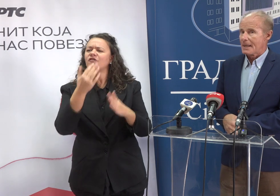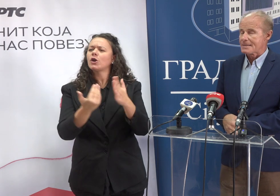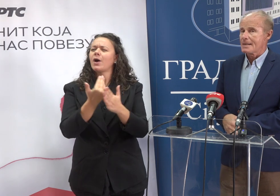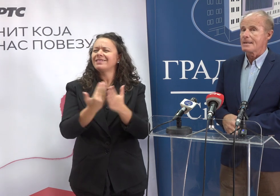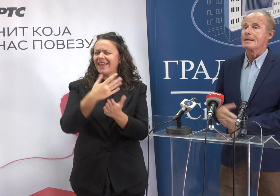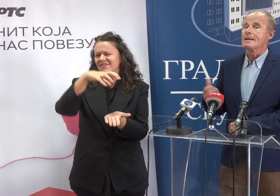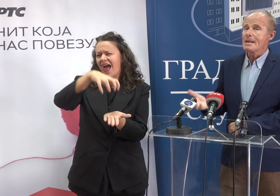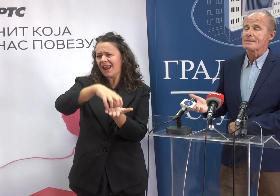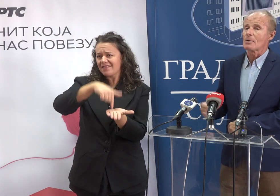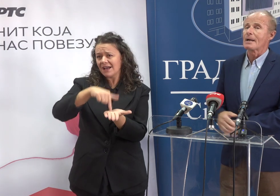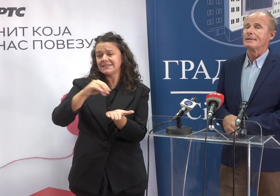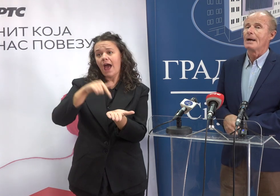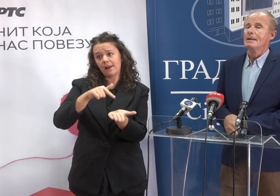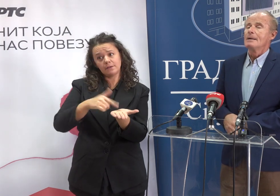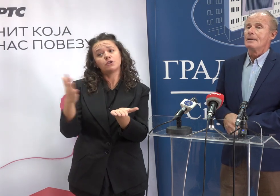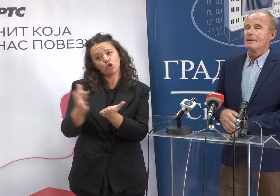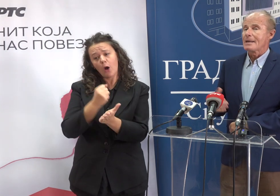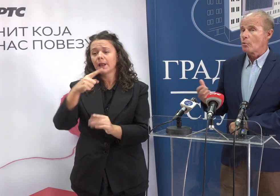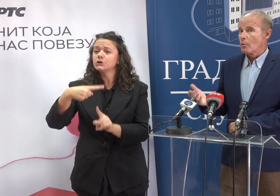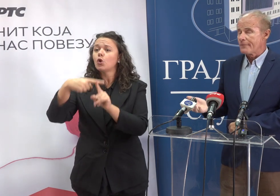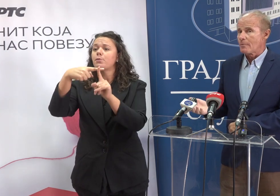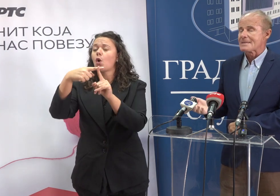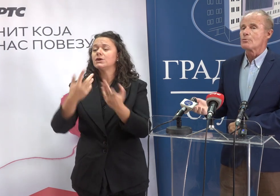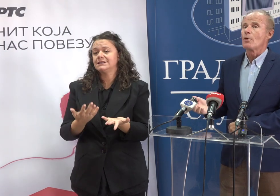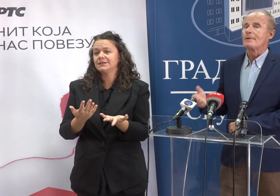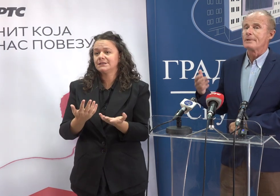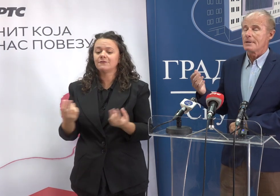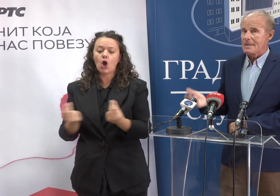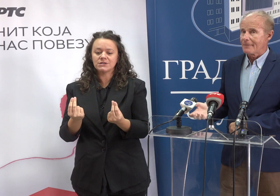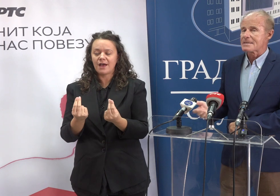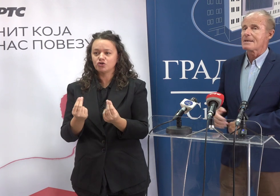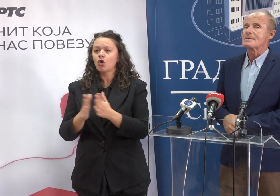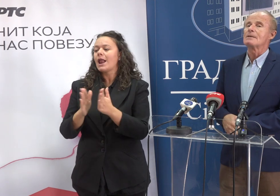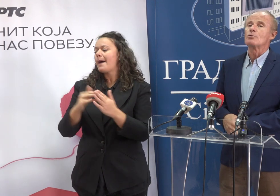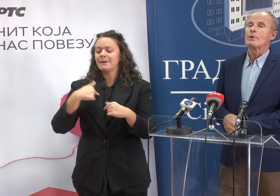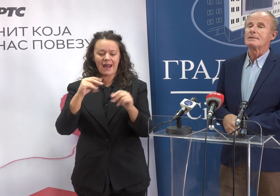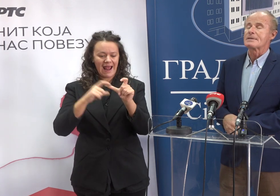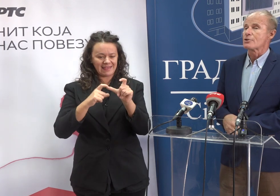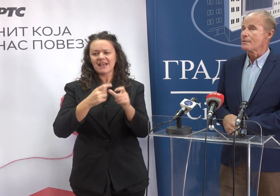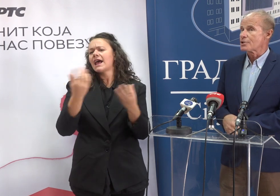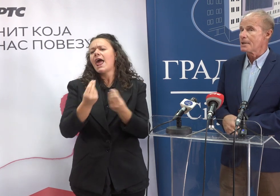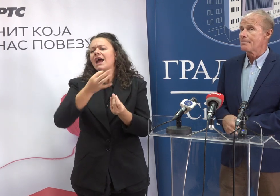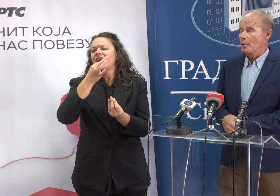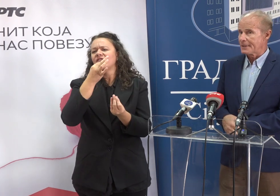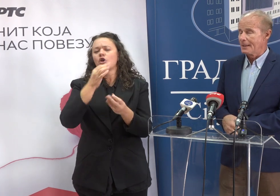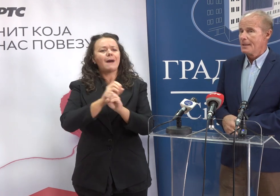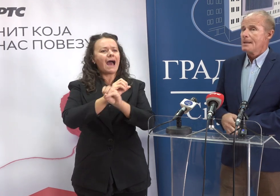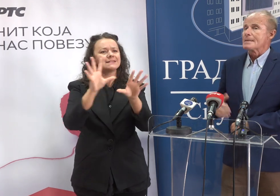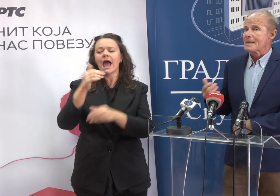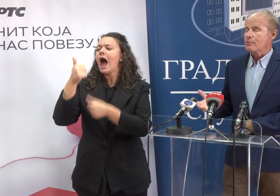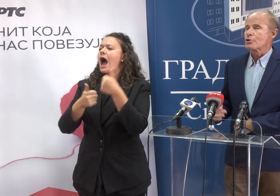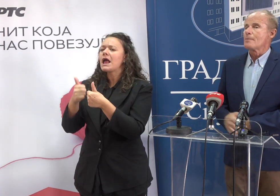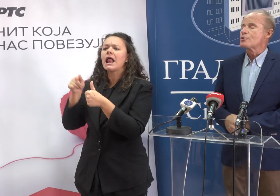redakcije, jer nije isto kada neku informaciju objavi javni servis ili to uradi istraživački portal.